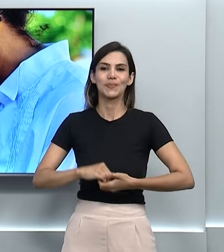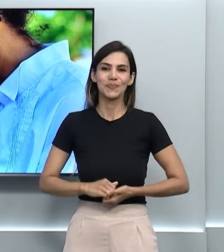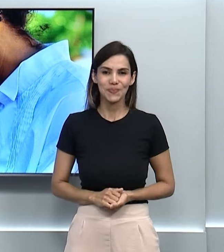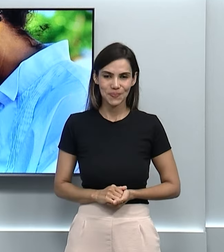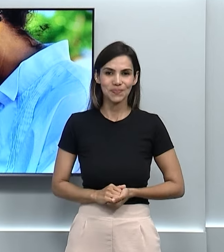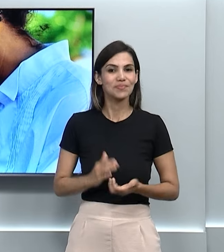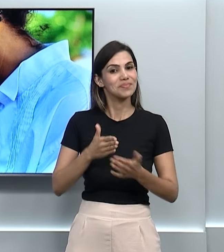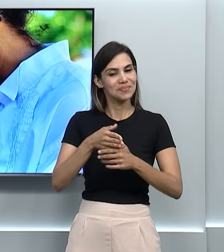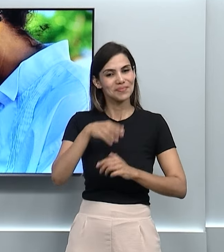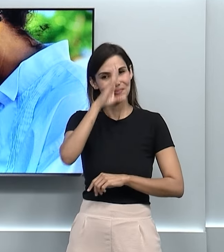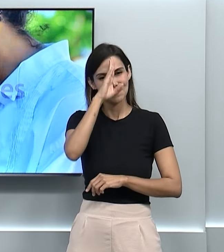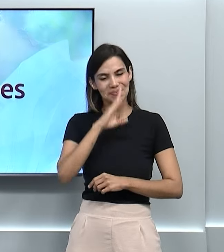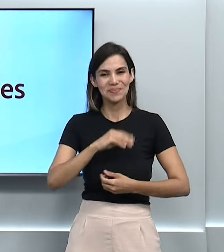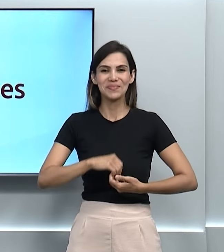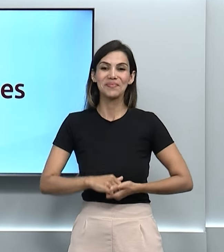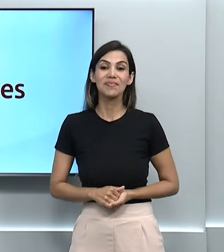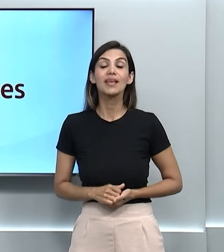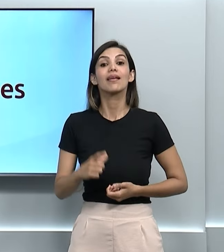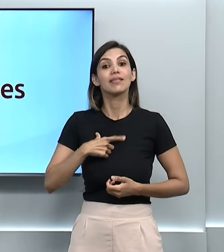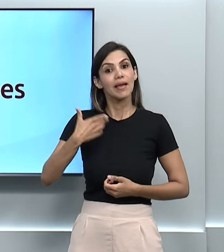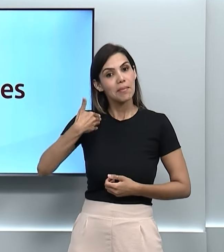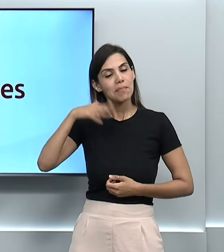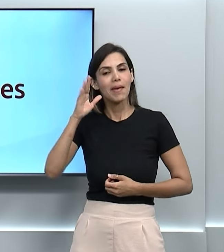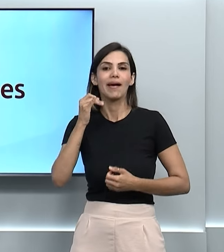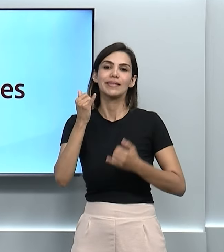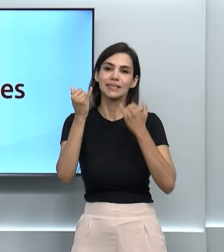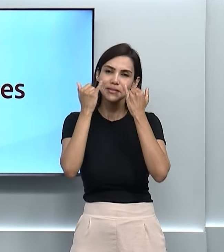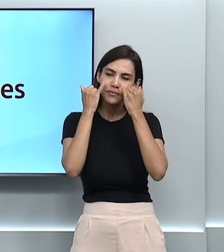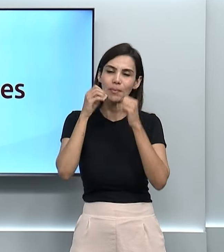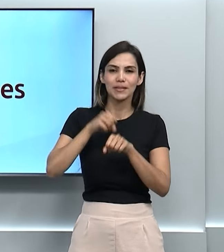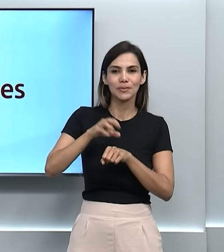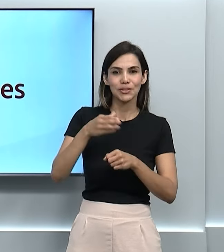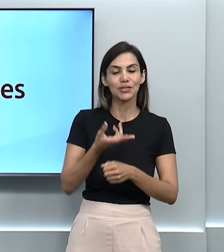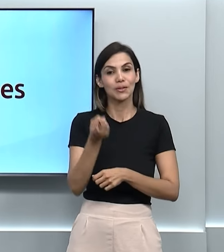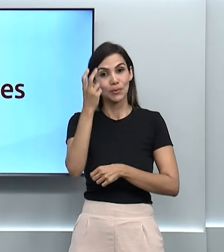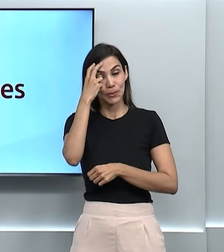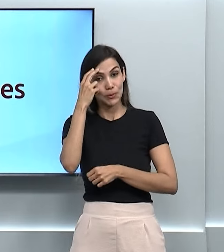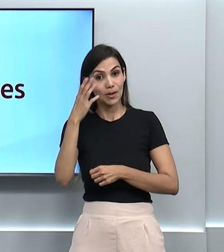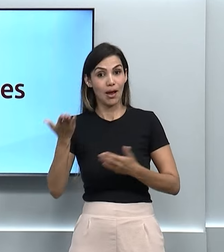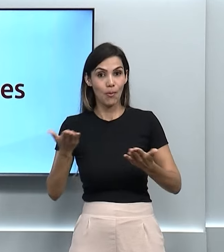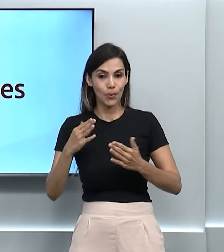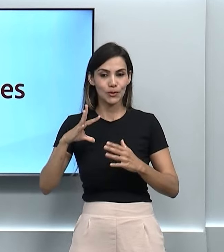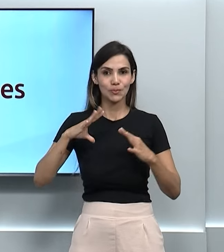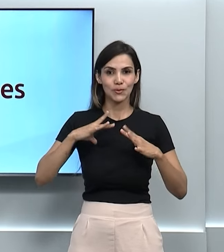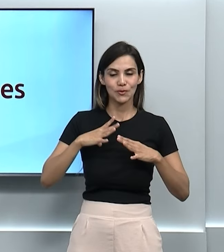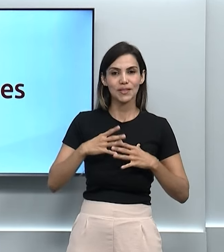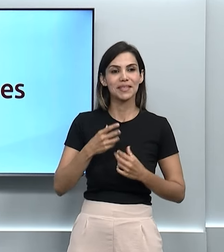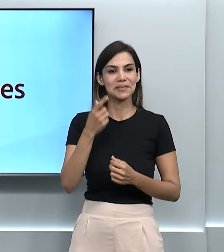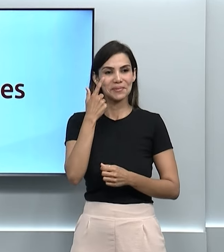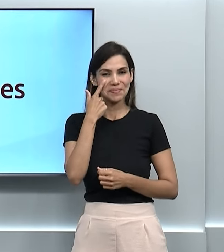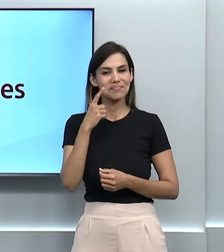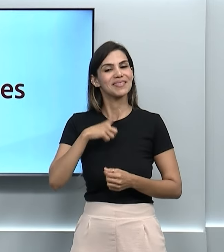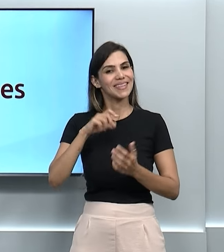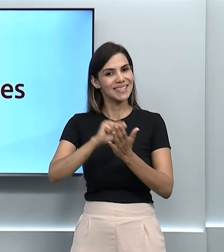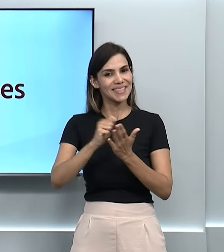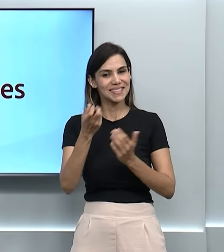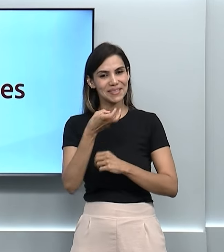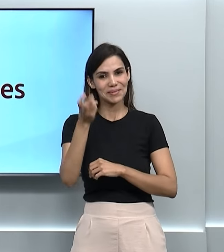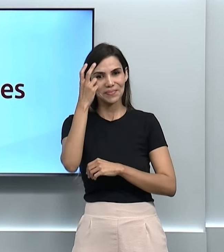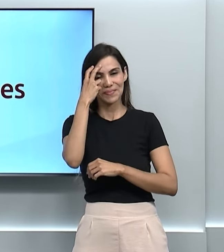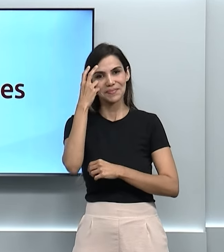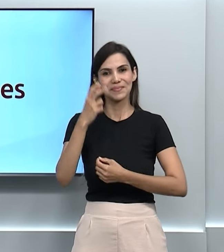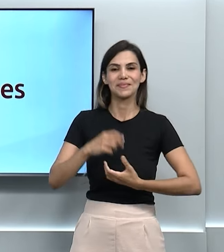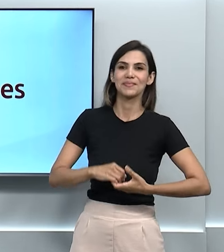Bom, e a gente separou mais dicas culturais para o seu feriado. Agora você confere a nossa Agenda Cultural.